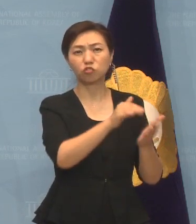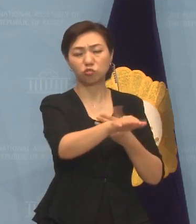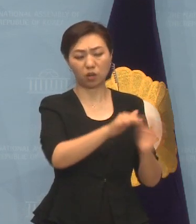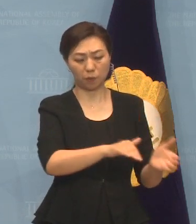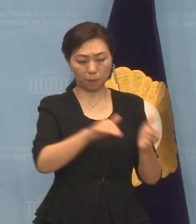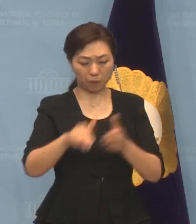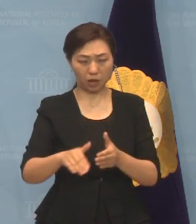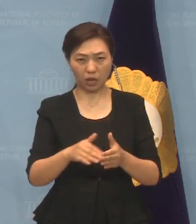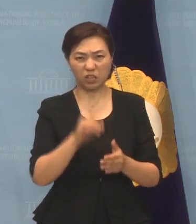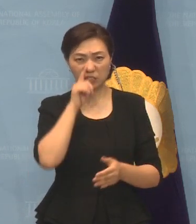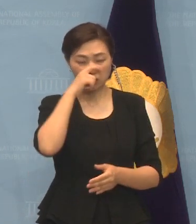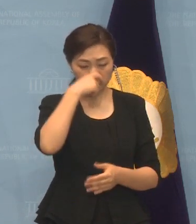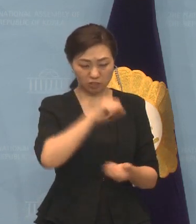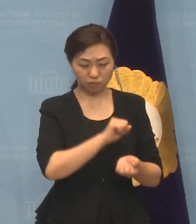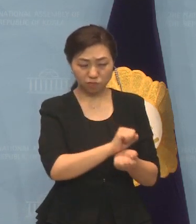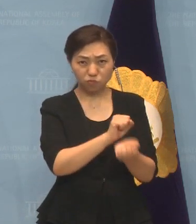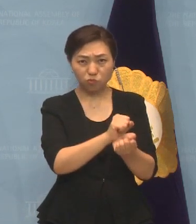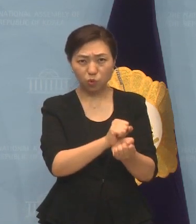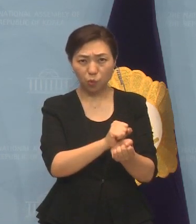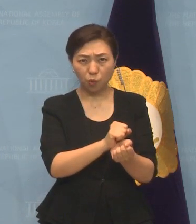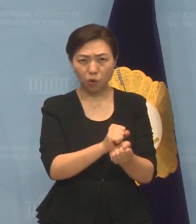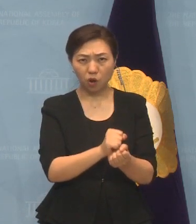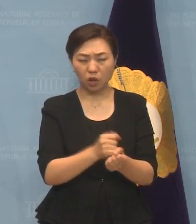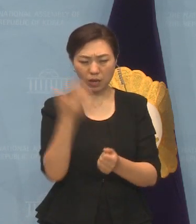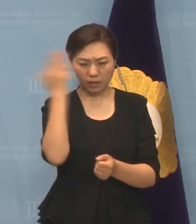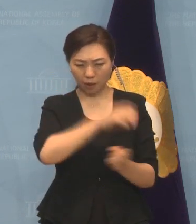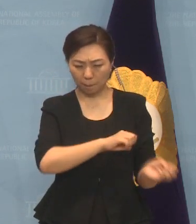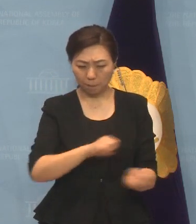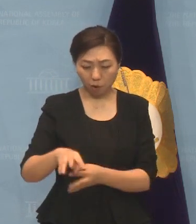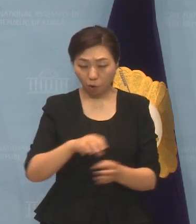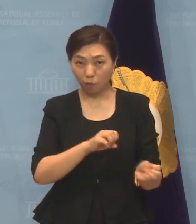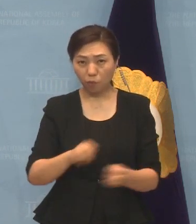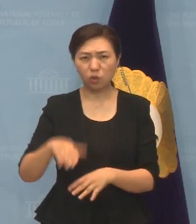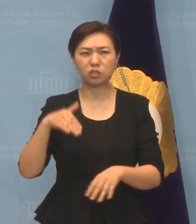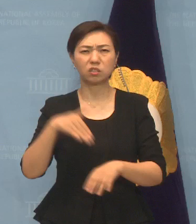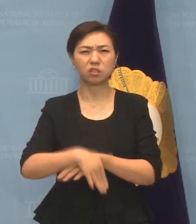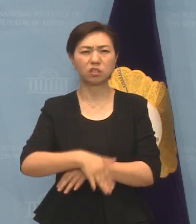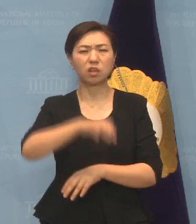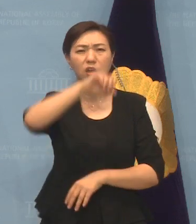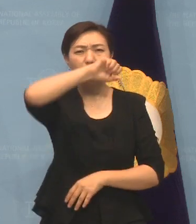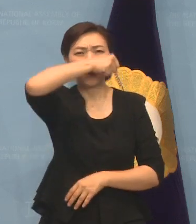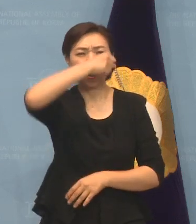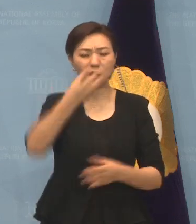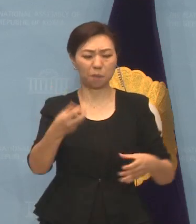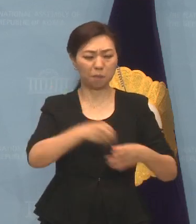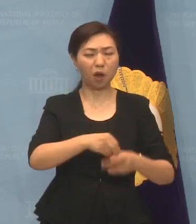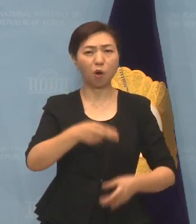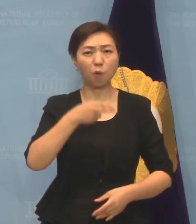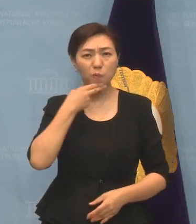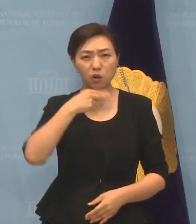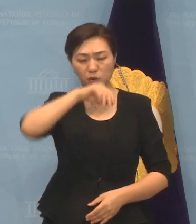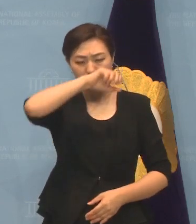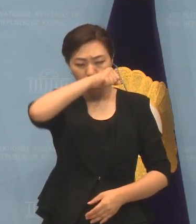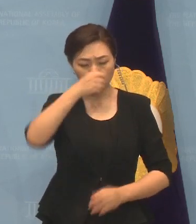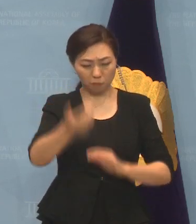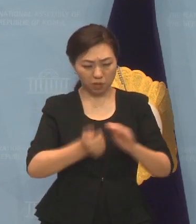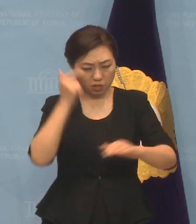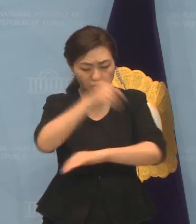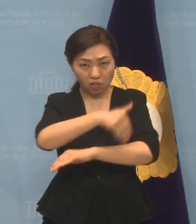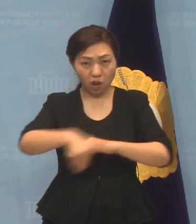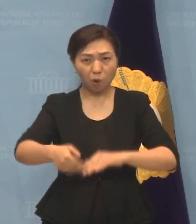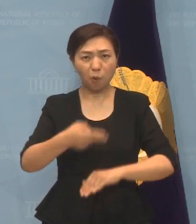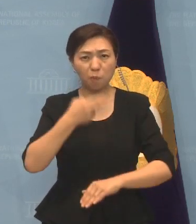이런 것들이 사후 비용들은 전혀 고려가 되지 않은 무식입니다. 비정과 비용 추계가 없는 정책은